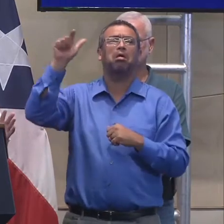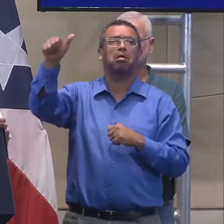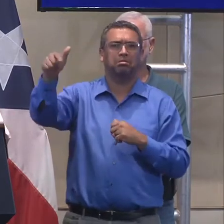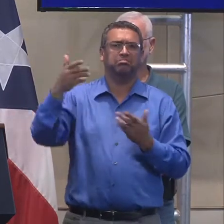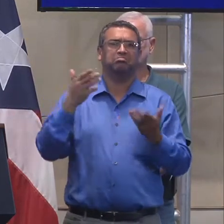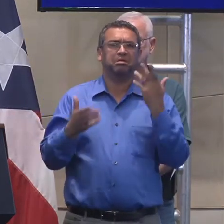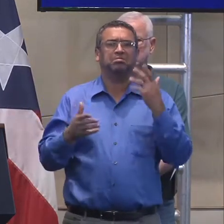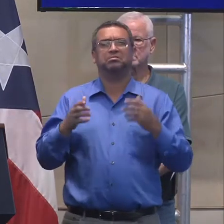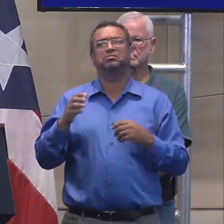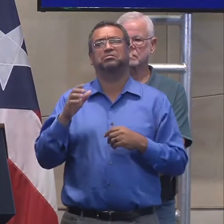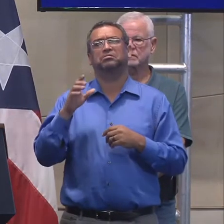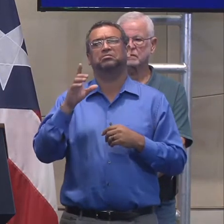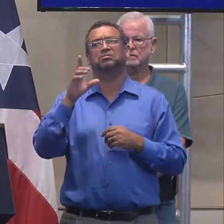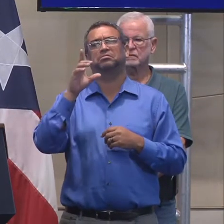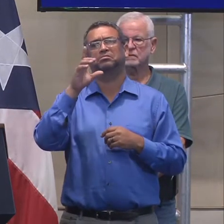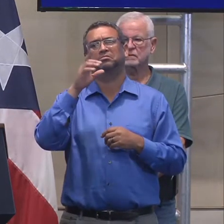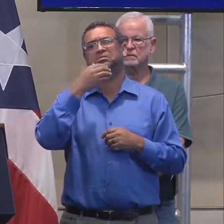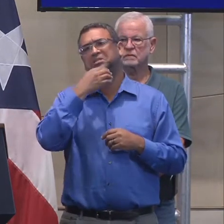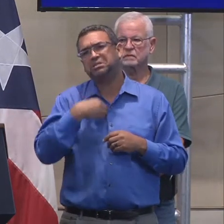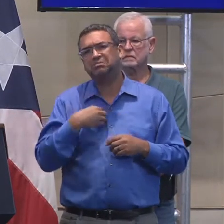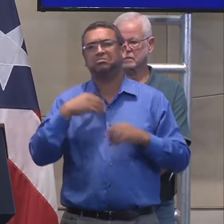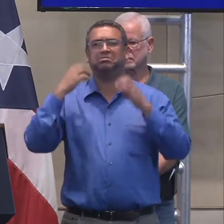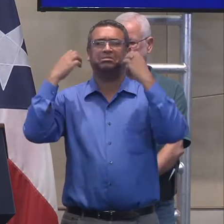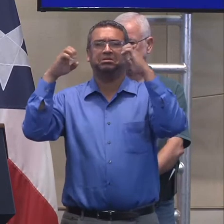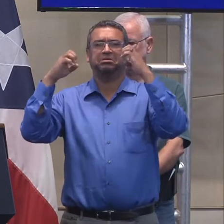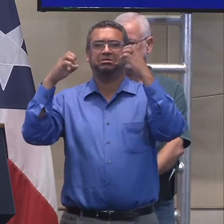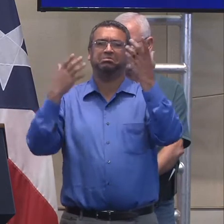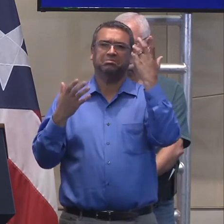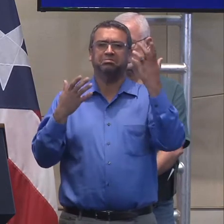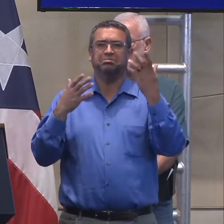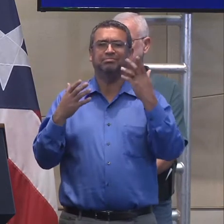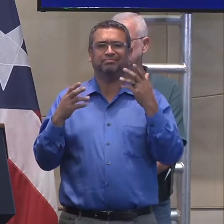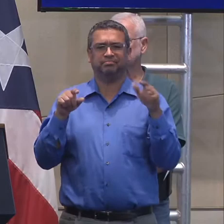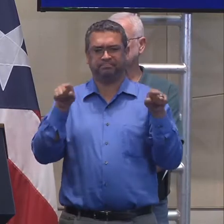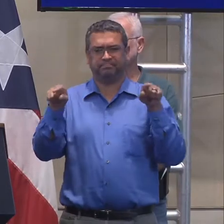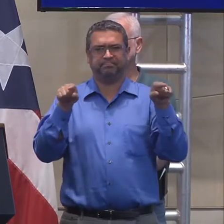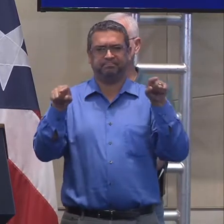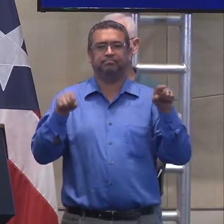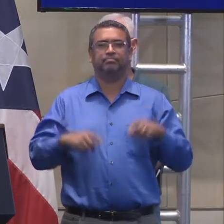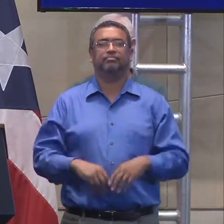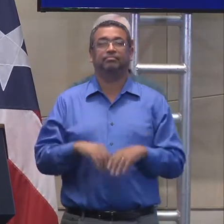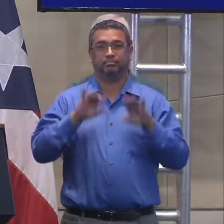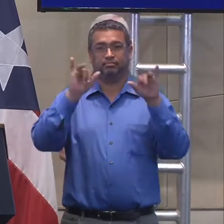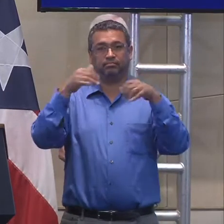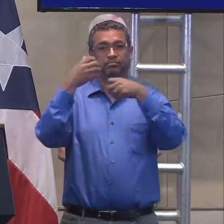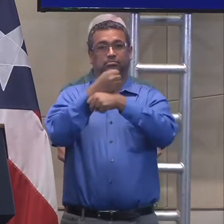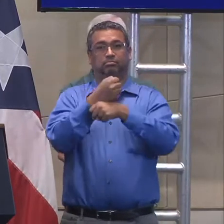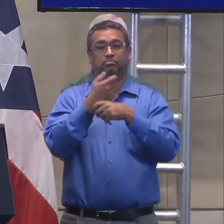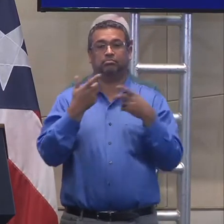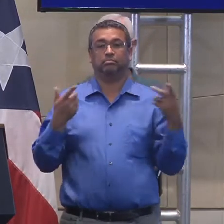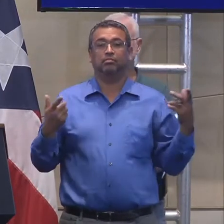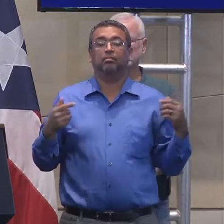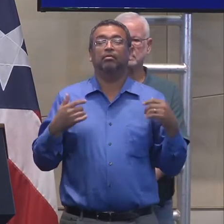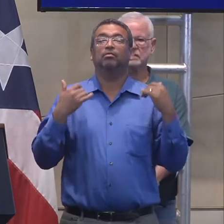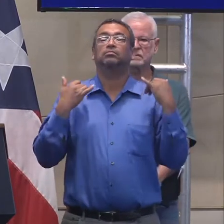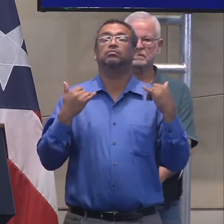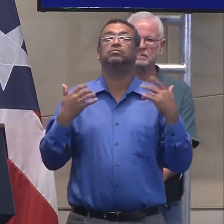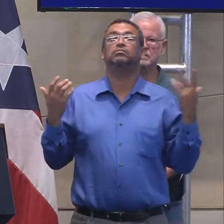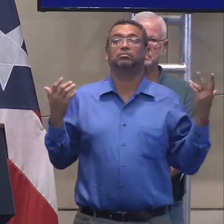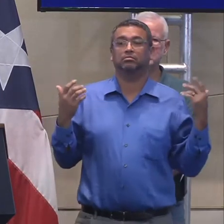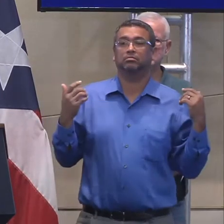en diciembre o en enero del año que viene. Así que eso es el resumen con el vicepresidente. Hoy llega un